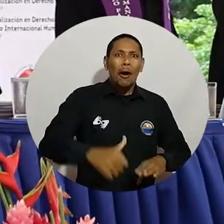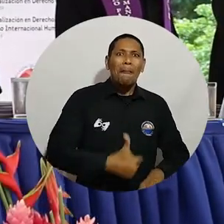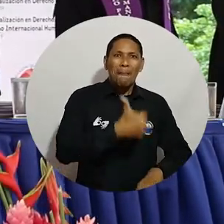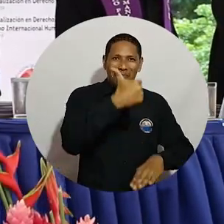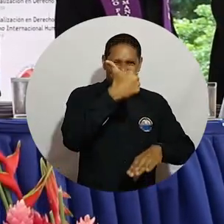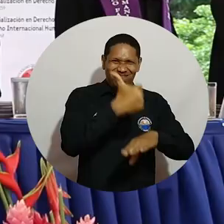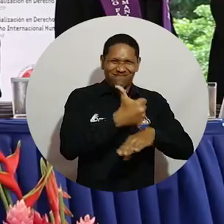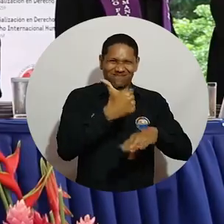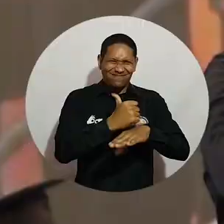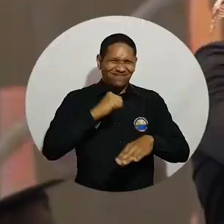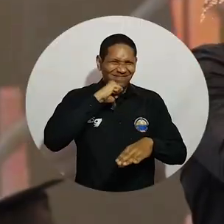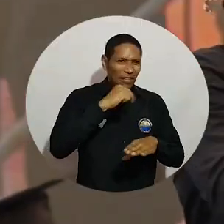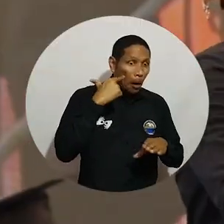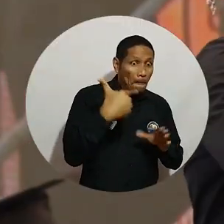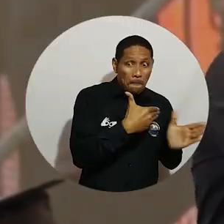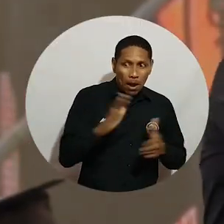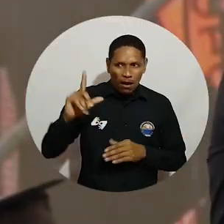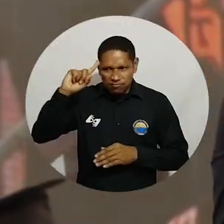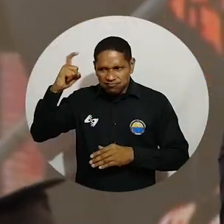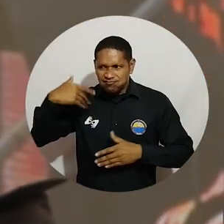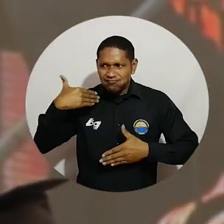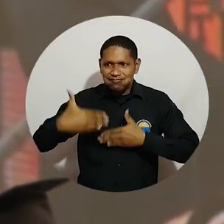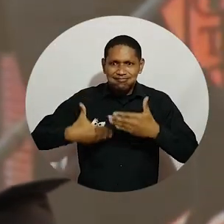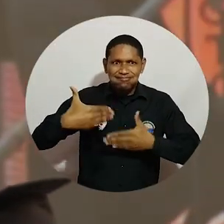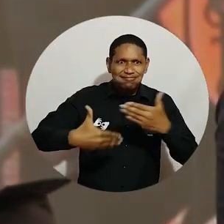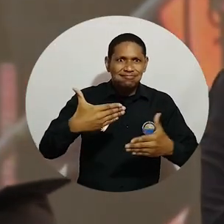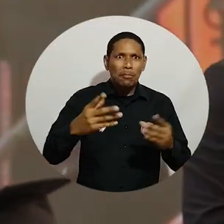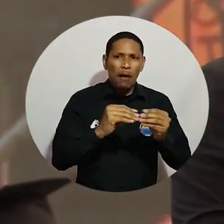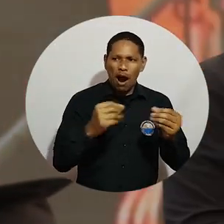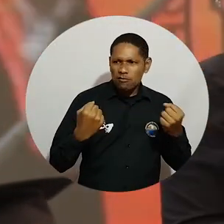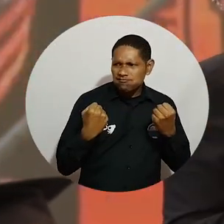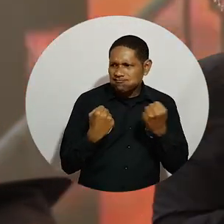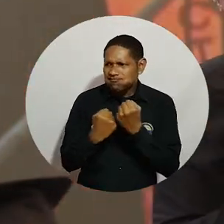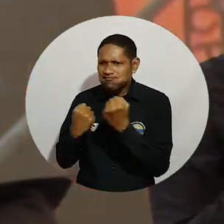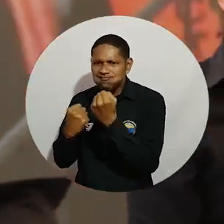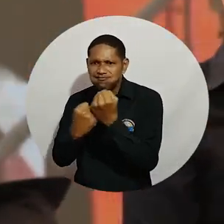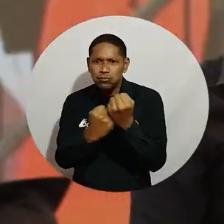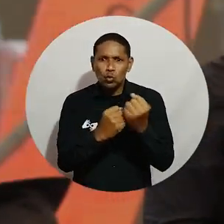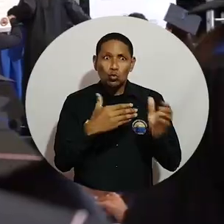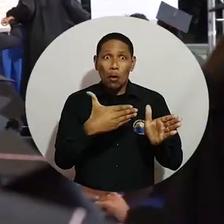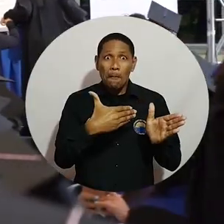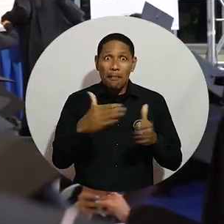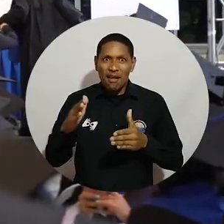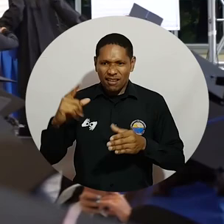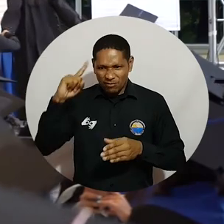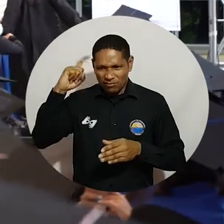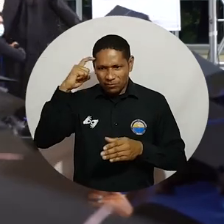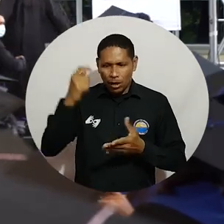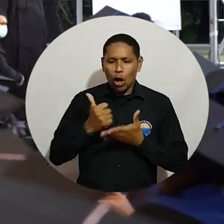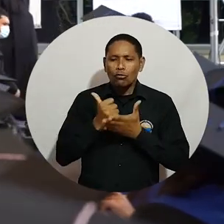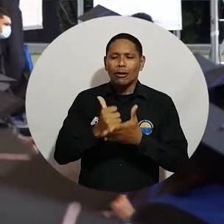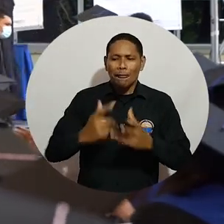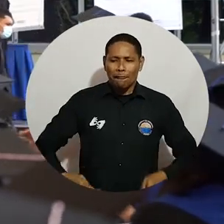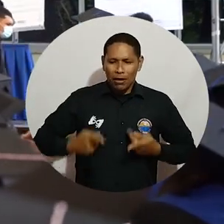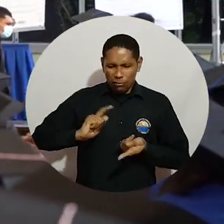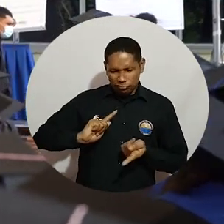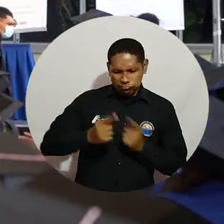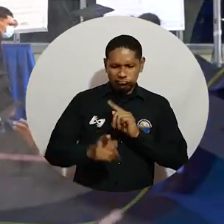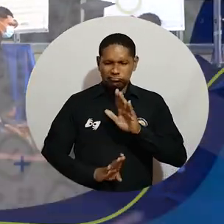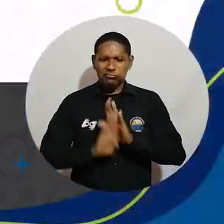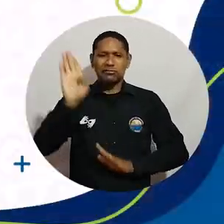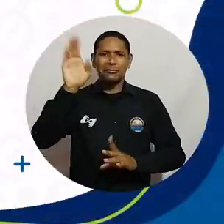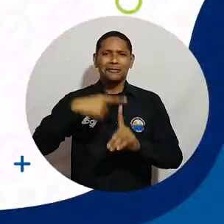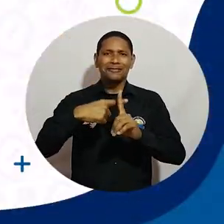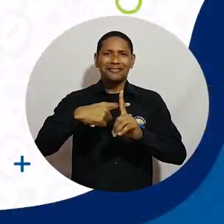Gobierno 2016-2020 del rector Pablo Vera Salazar y fortalecidas desde el vigente Plan de Gobierno para transformar vidas positivamente.